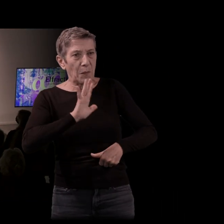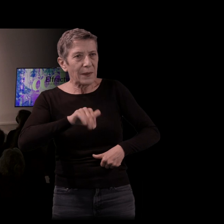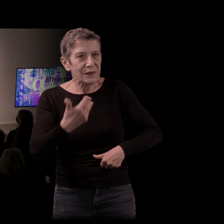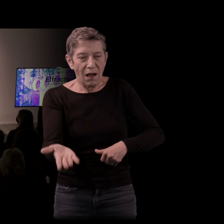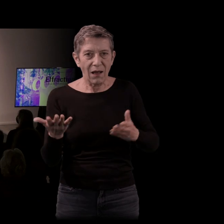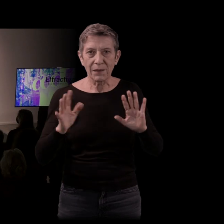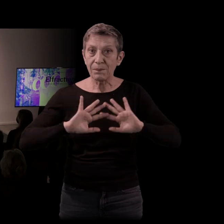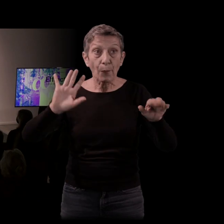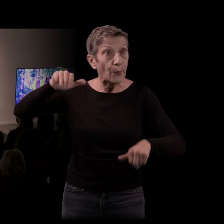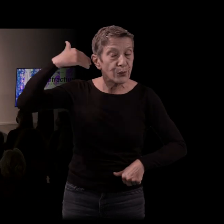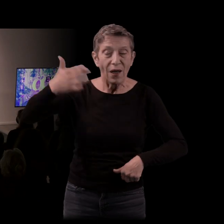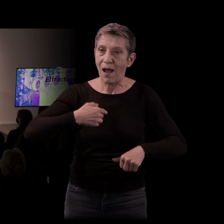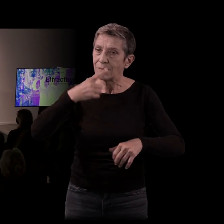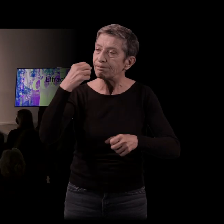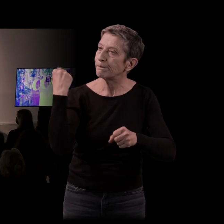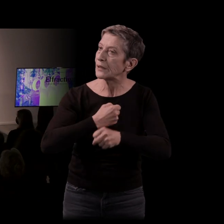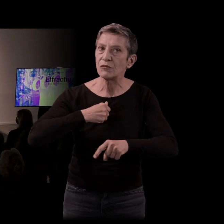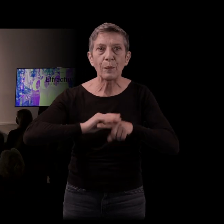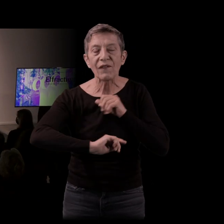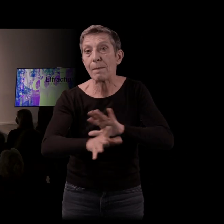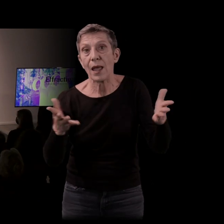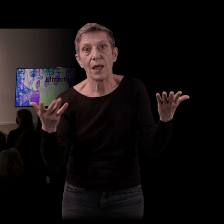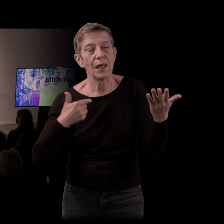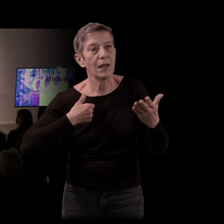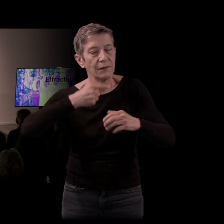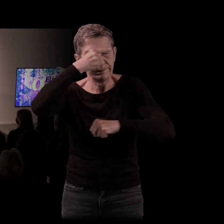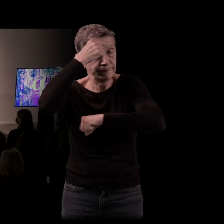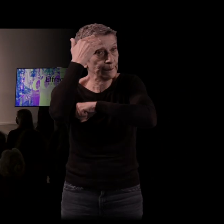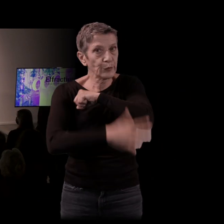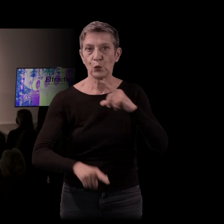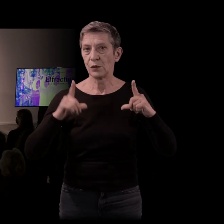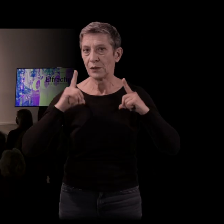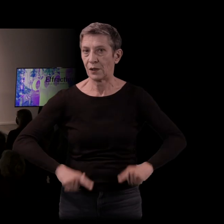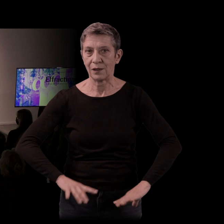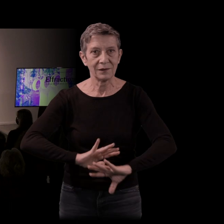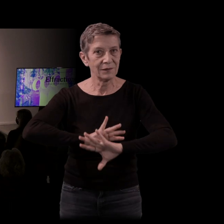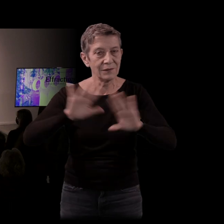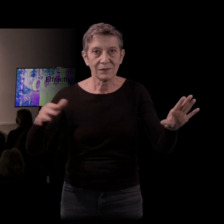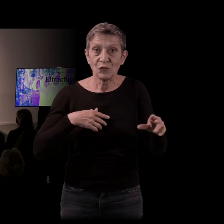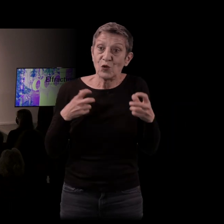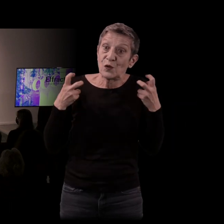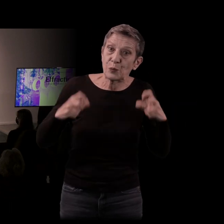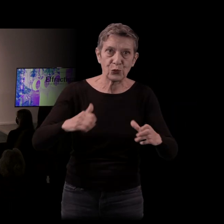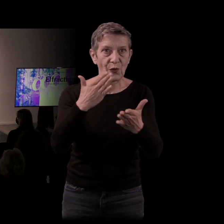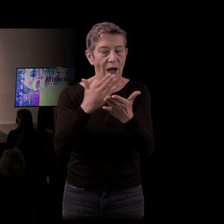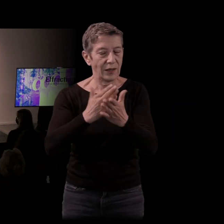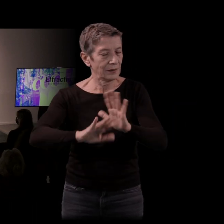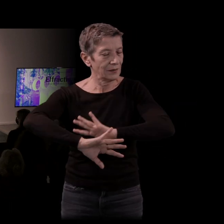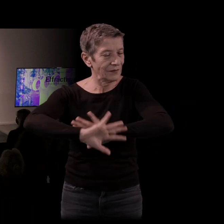Et plus tard, j'ai regretté d'ailleurs de ne l'avoir fait, mais je ne voulais plus jamais mettre les pieds dans un lycée. Je ne voulais plus avoir à faire de ma vie à une classe. J'avais été